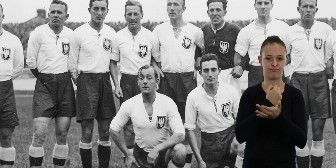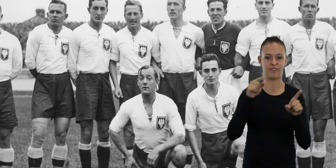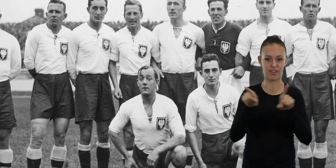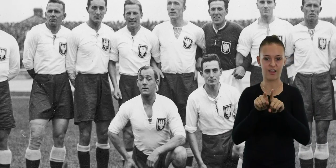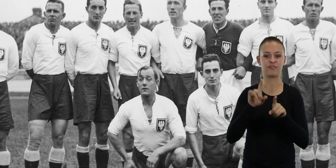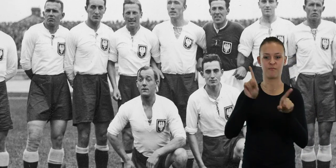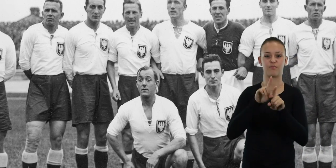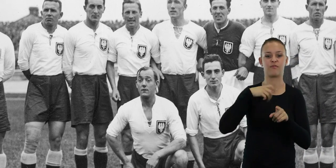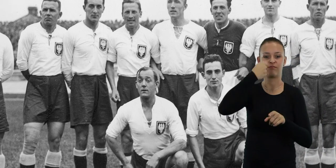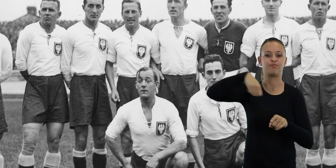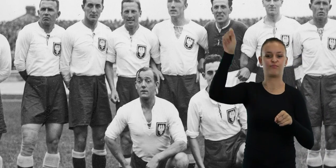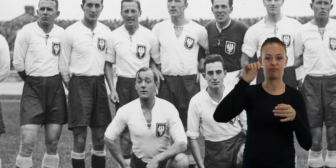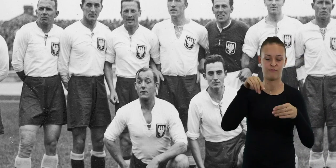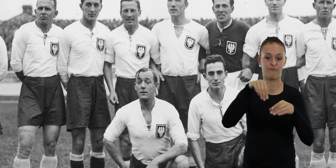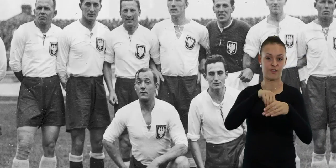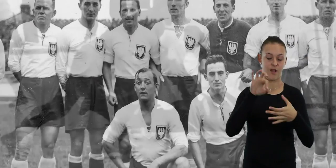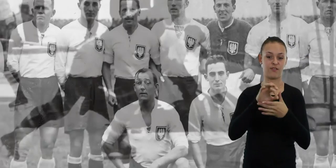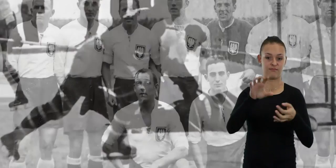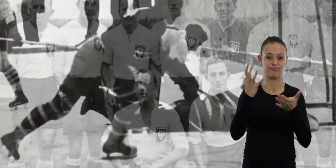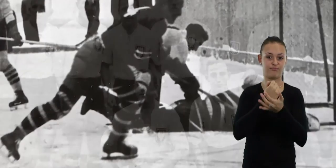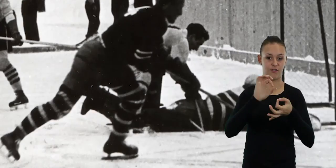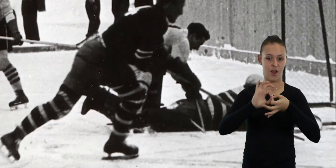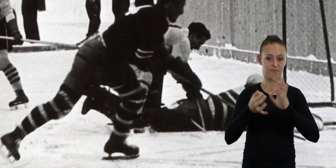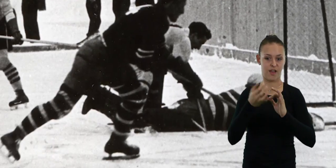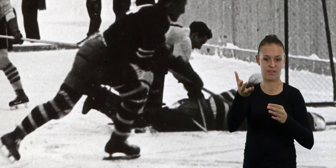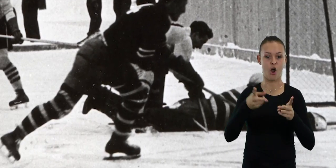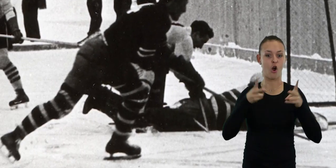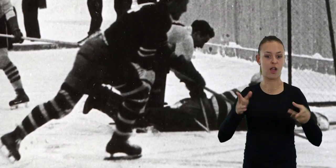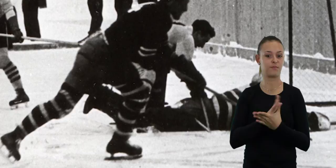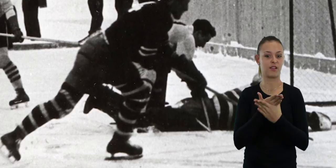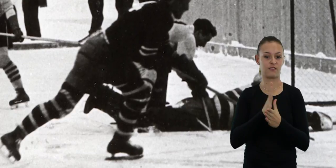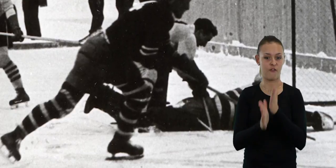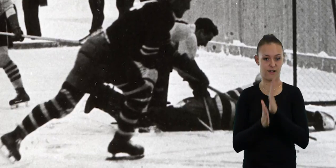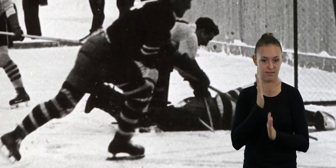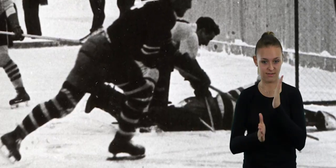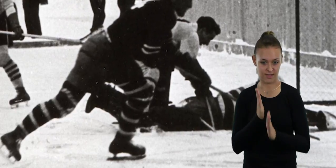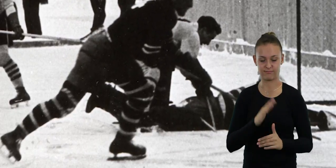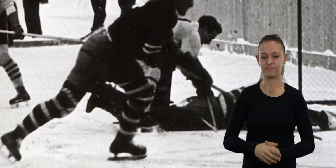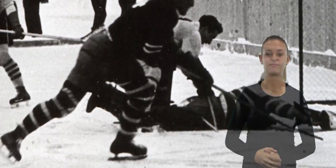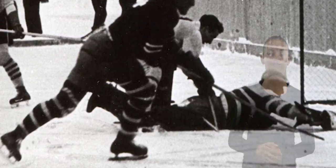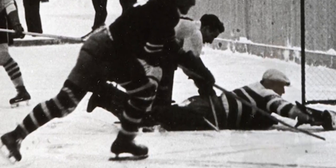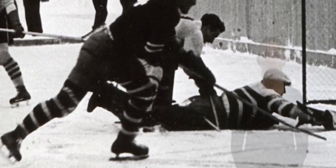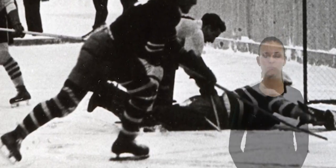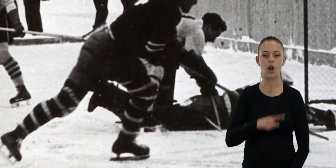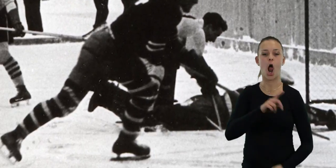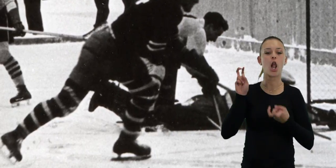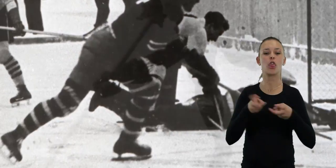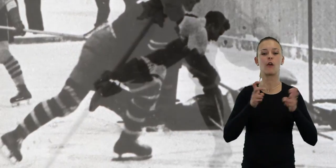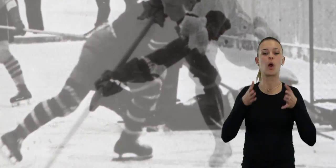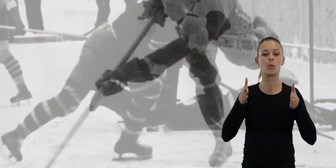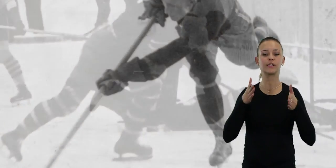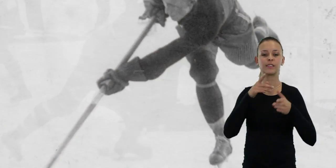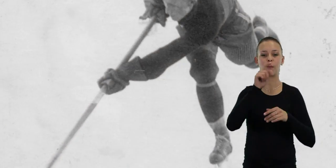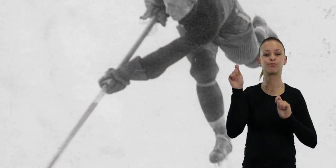w meczach międzypaństwowych. To jednak jako hokeista uczestniczył w Igrzyskach Olimpijskich, będąc jedynym łódzkim